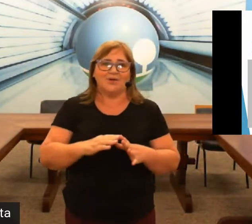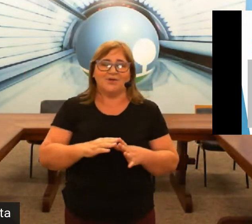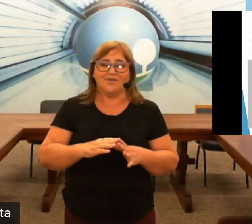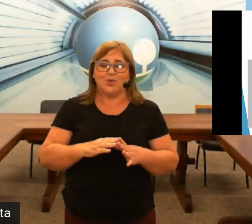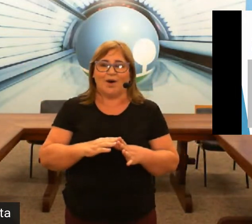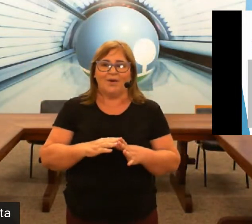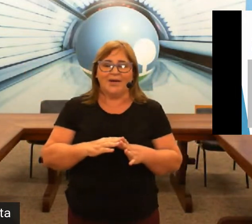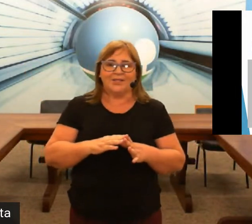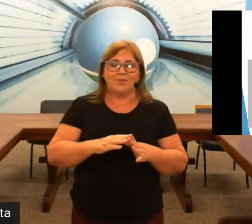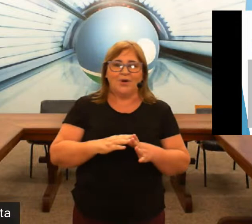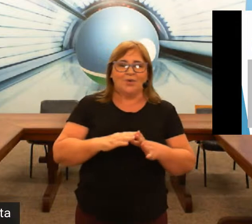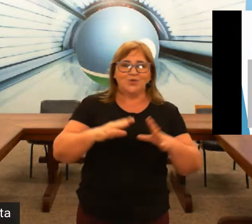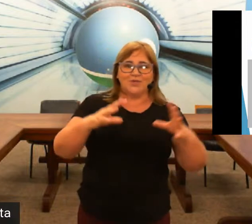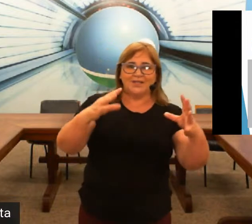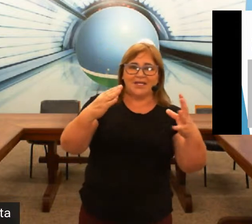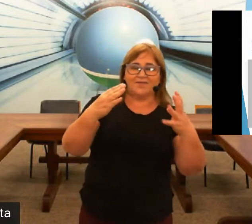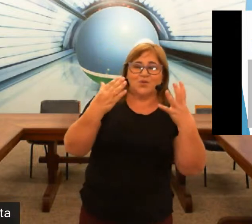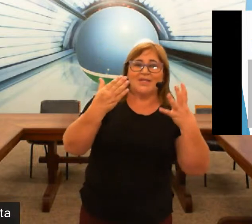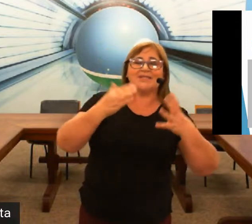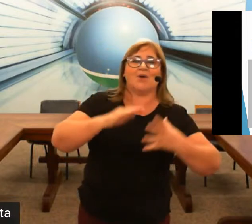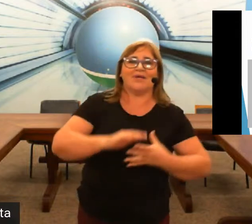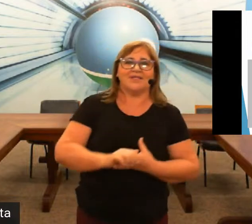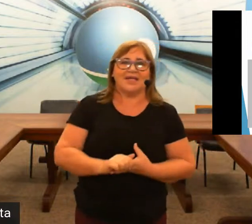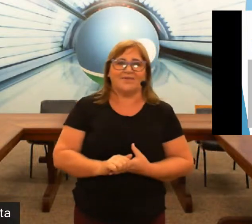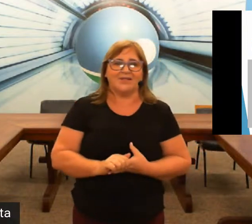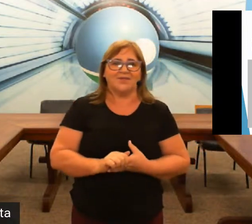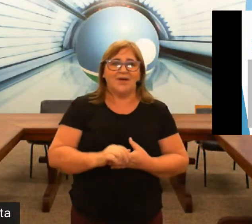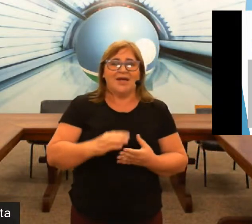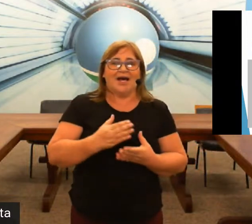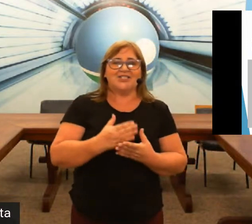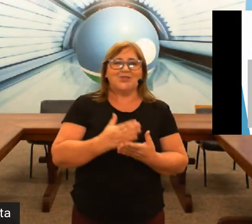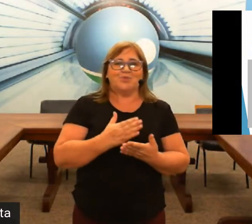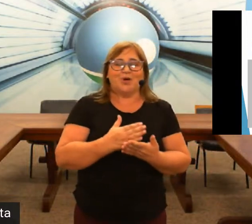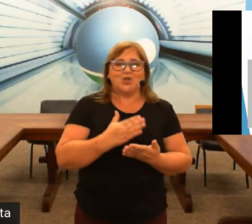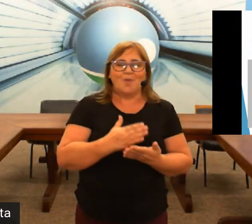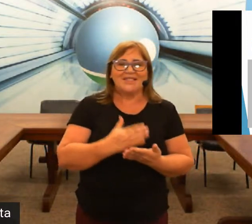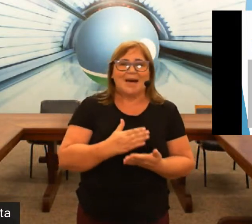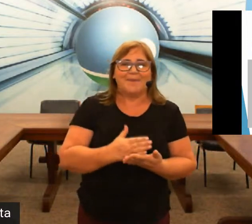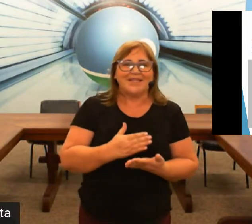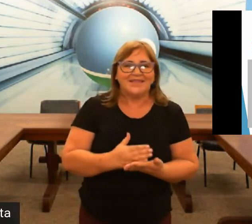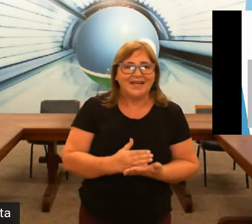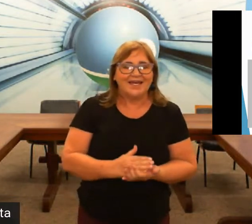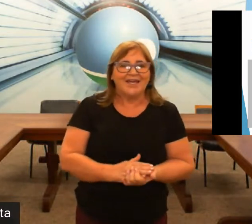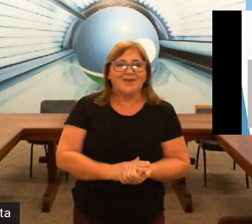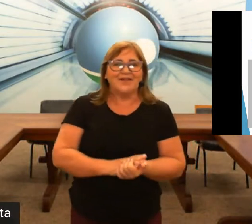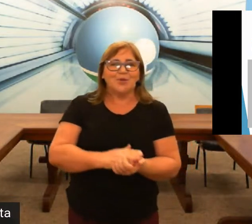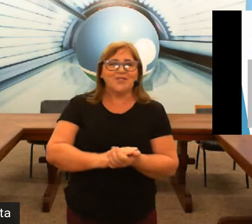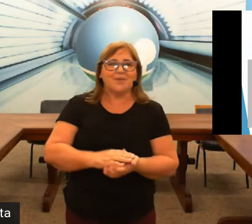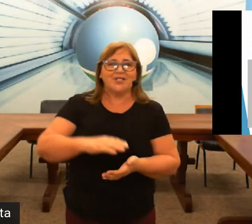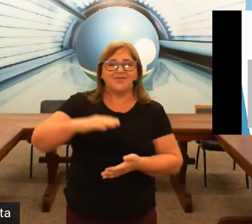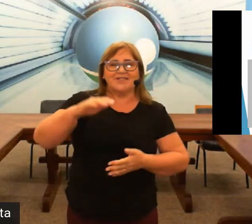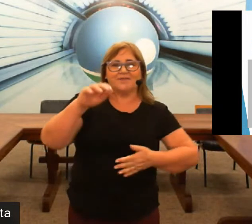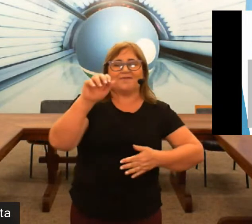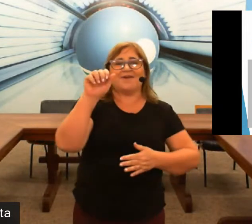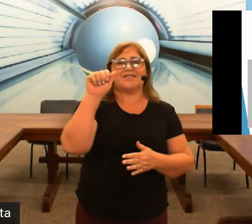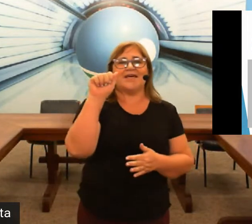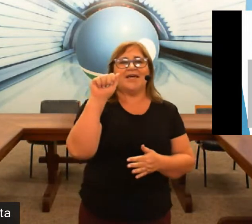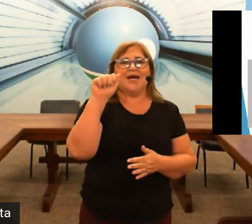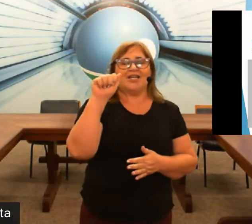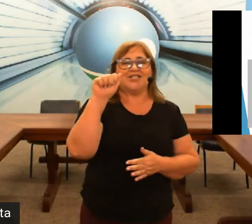é uma língua visual então o seu dele tem que visualizar o que você está vendo então a gente pode começar a aprender fazer o possível para a gente fazer a